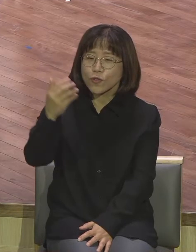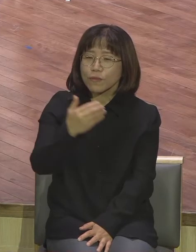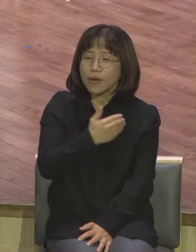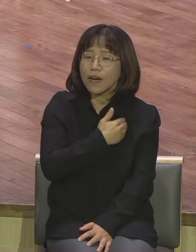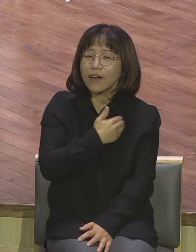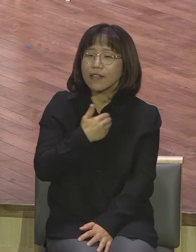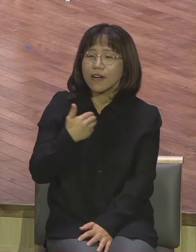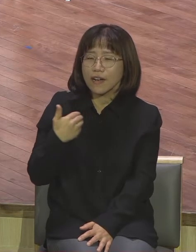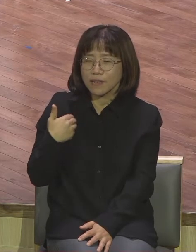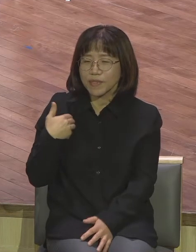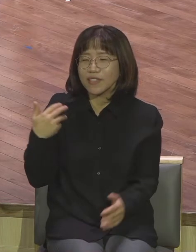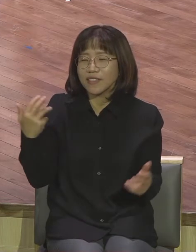주옵소서